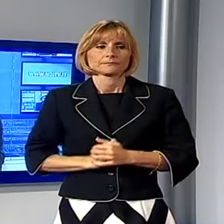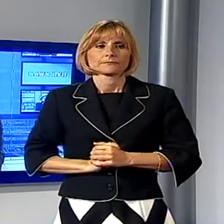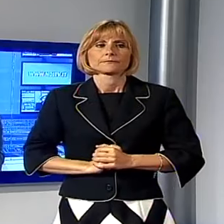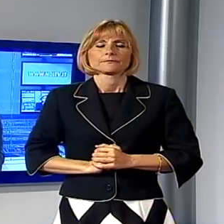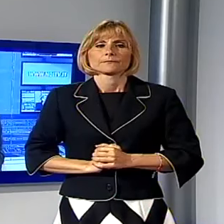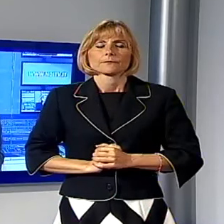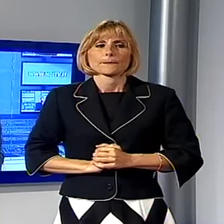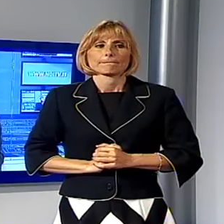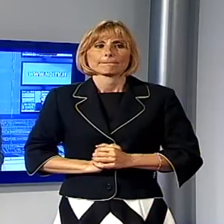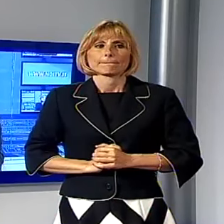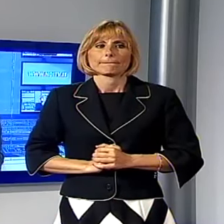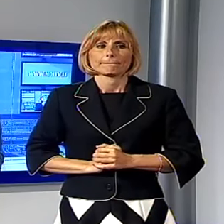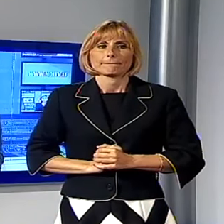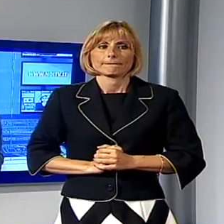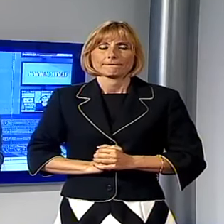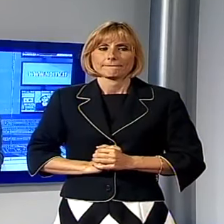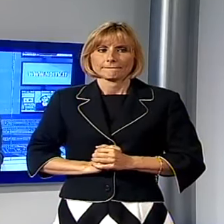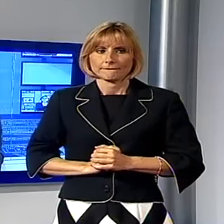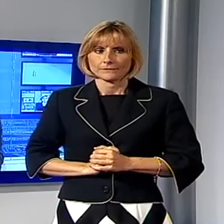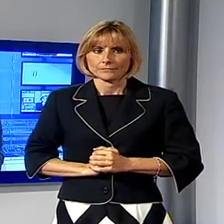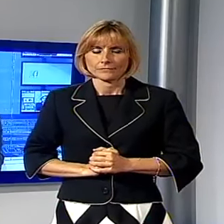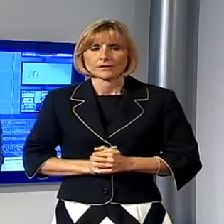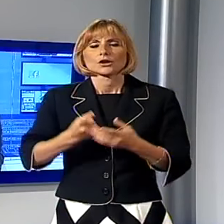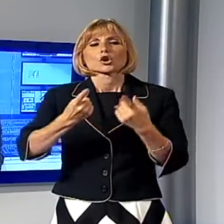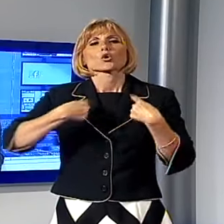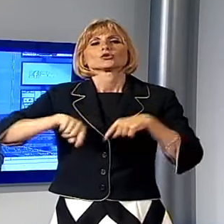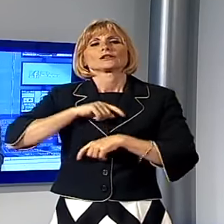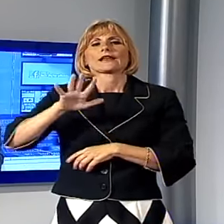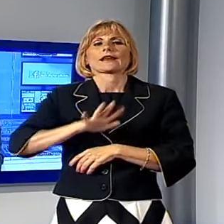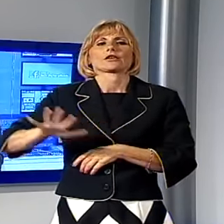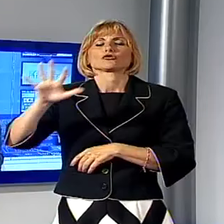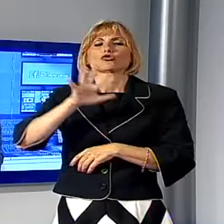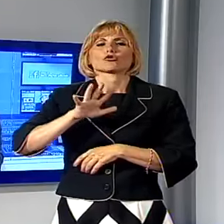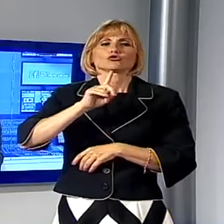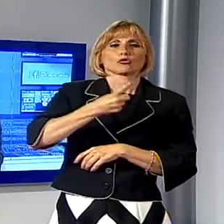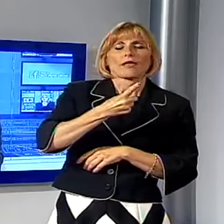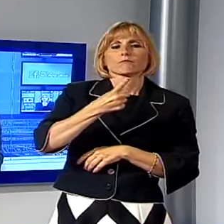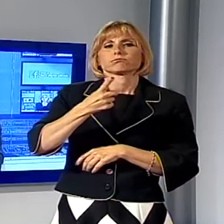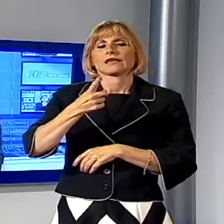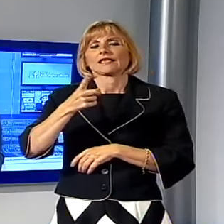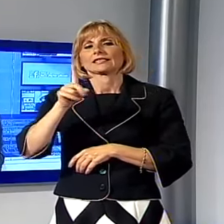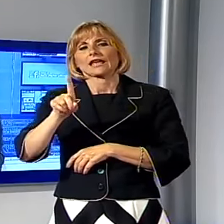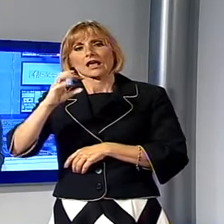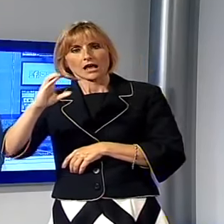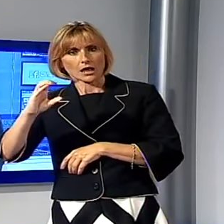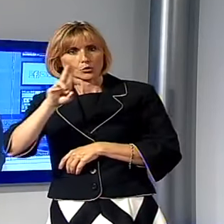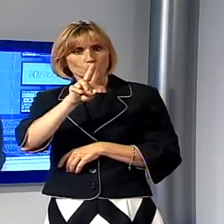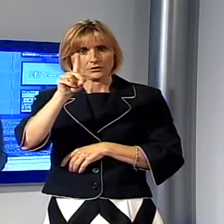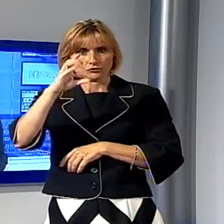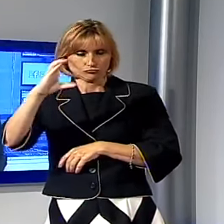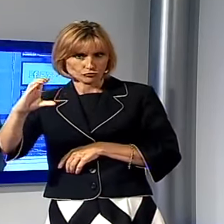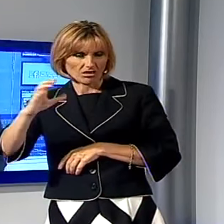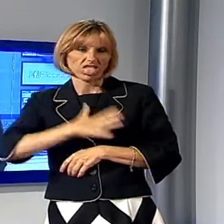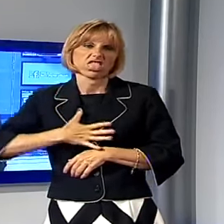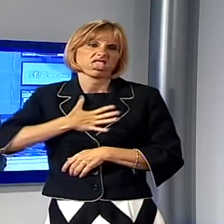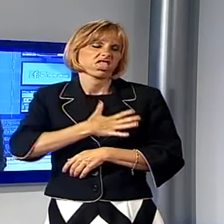Insoddisfatto dalla risposta molto interlocutoria così il consigliere regionale Giuseppe Del Carlo in quota Udc si è detto dopo